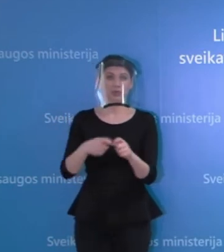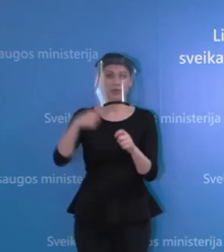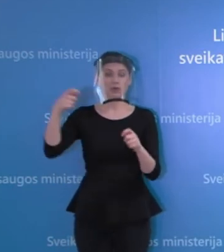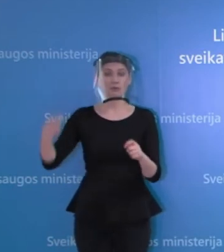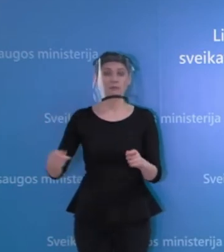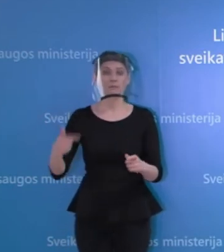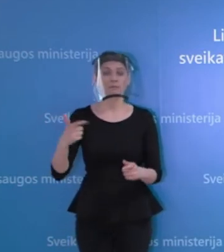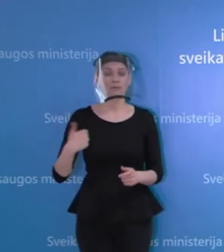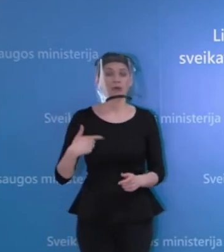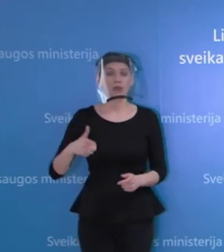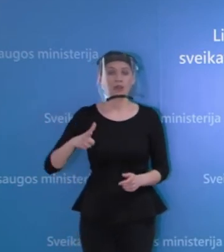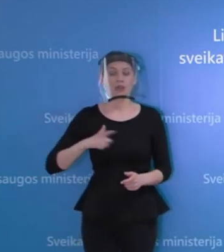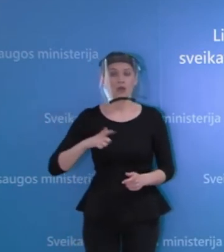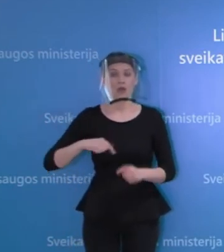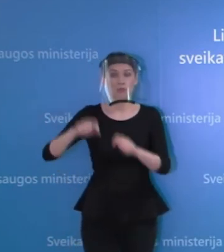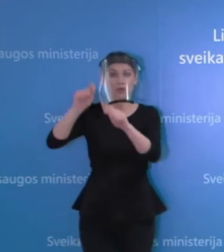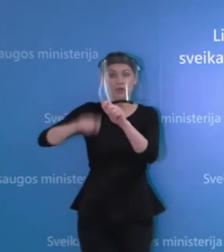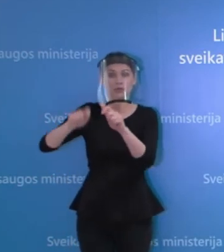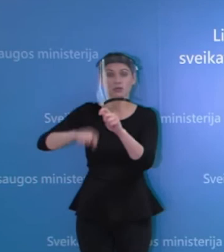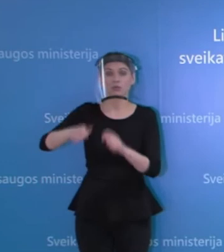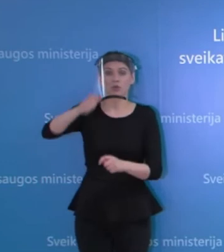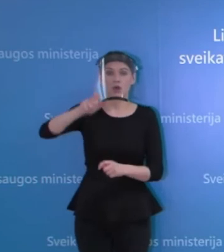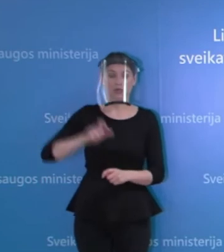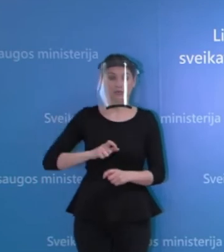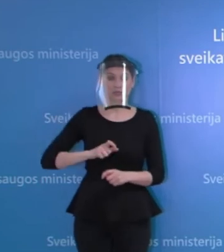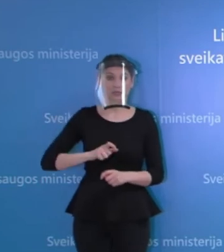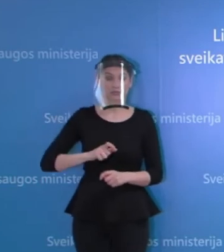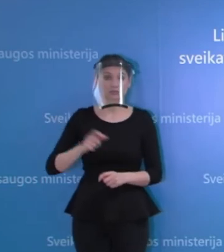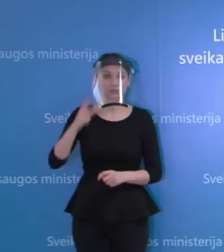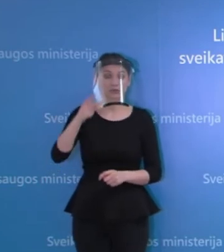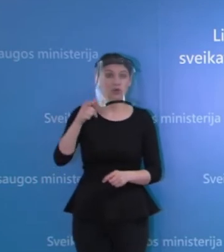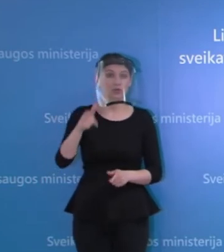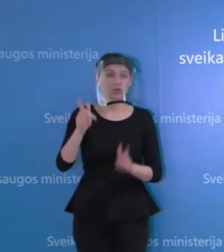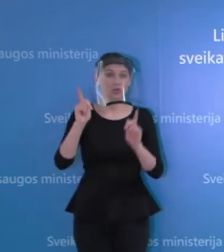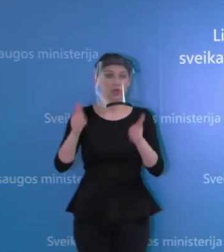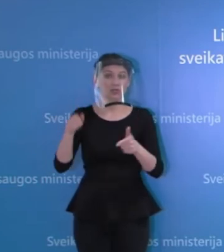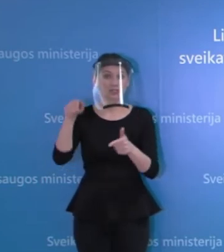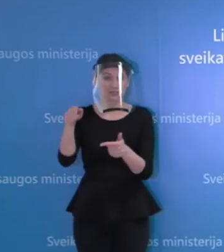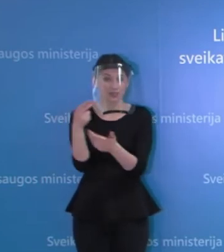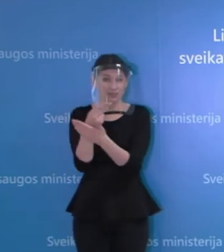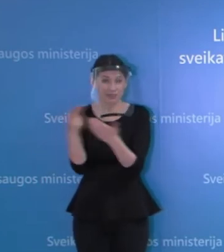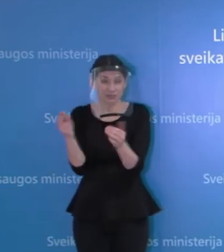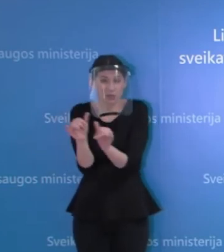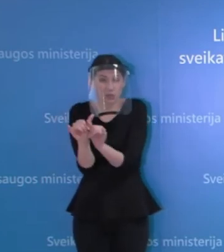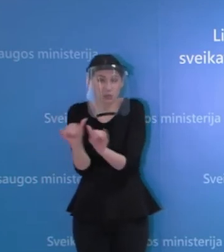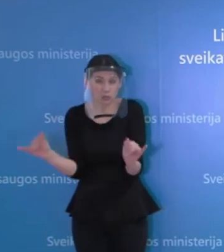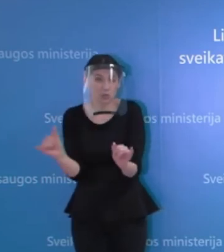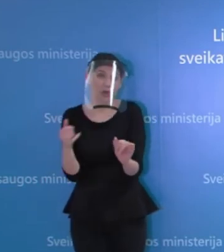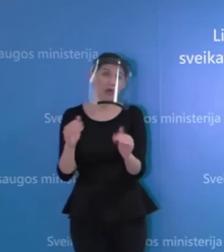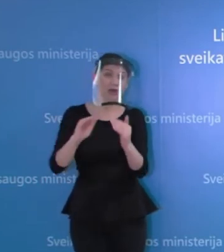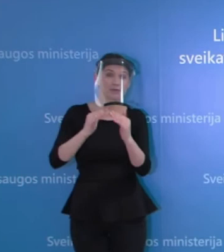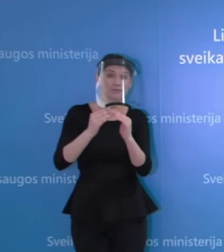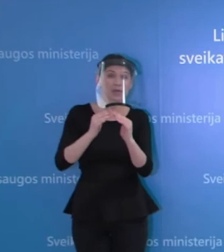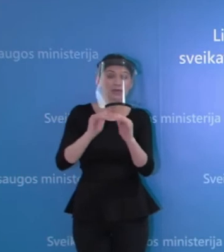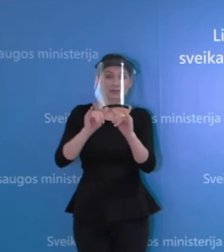rezultatai visų tyrimų, kai mes tikrai galėsim pasakyti, ar tai yra labai lokalus įmonės kažkoks plitimo atvejs, ar